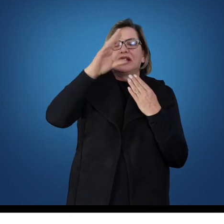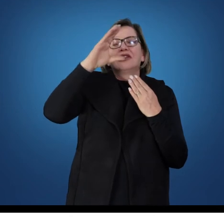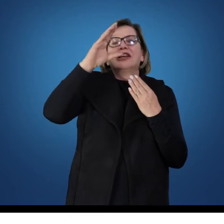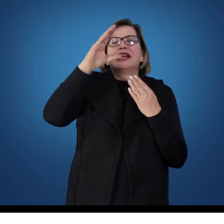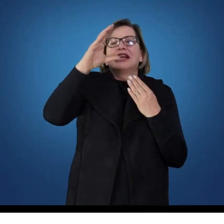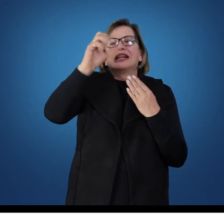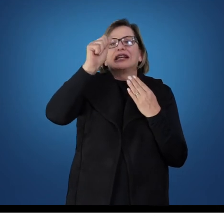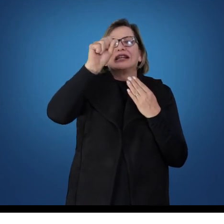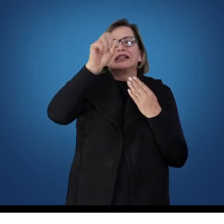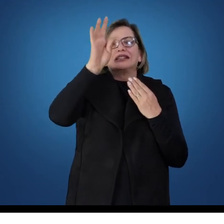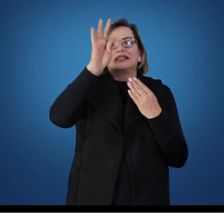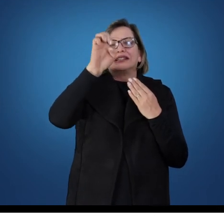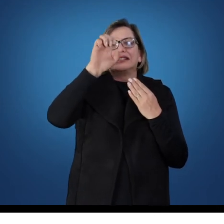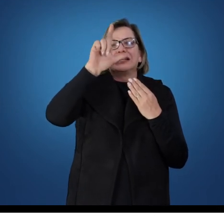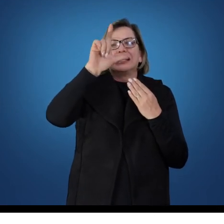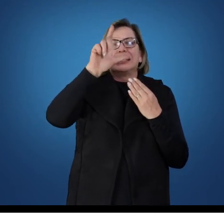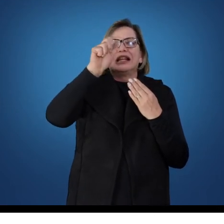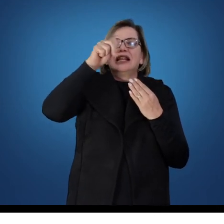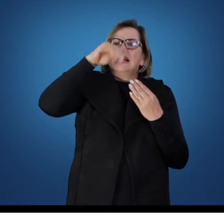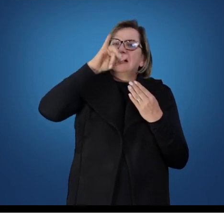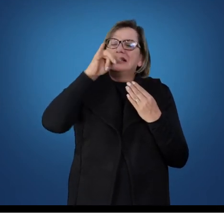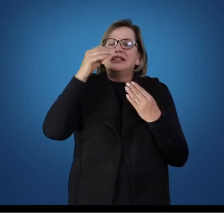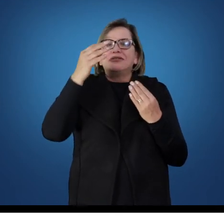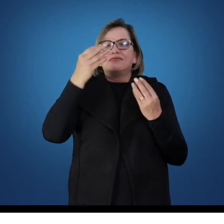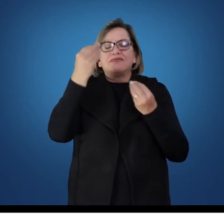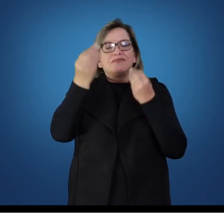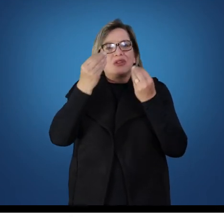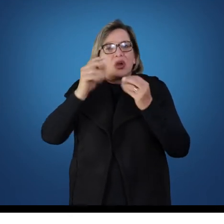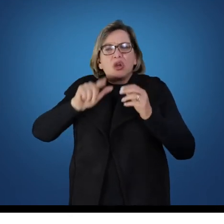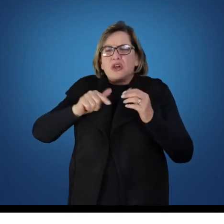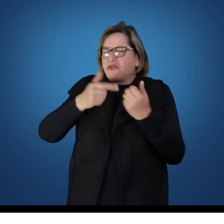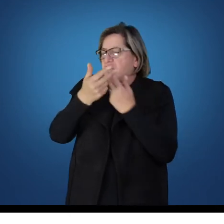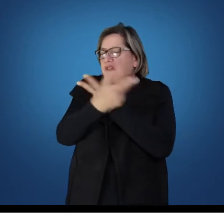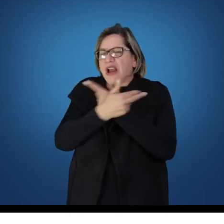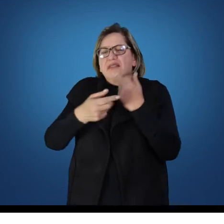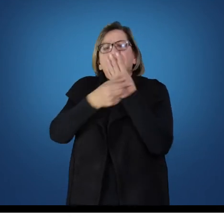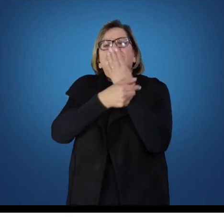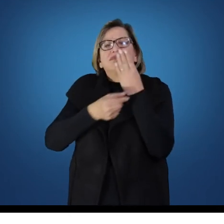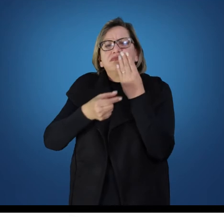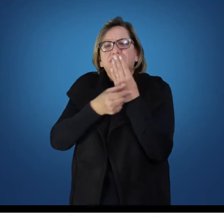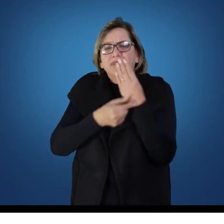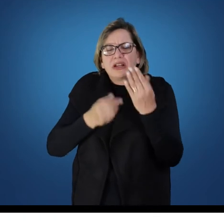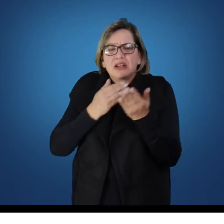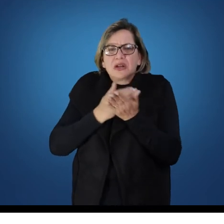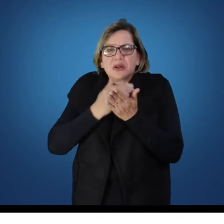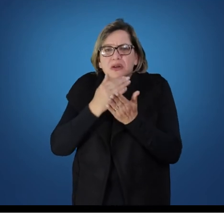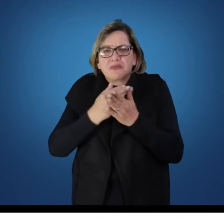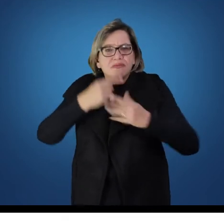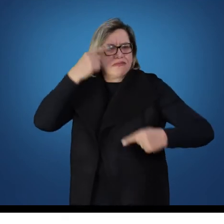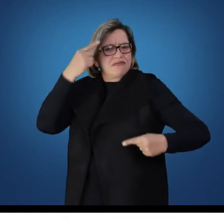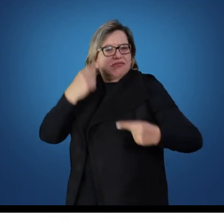Carmen Lúcia, dentre outros, que começam, então, a solicitar